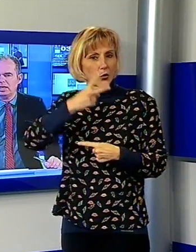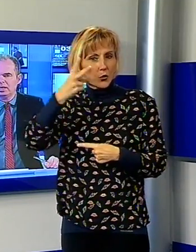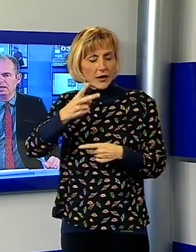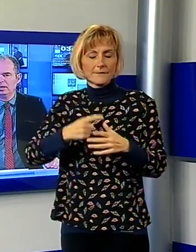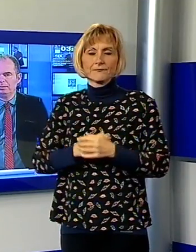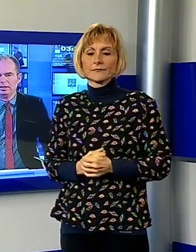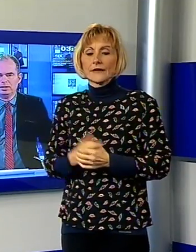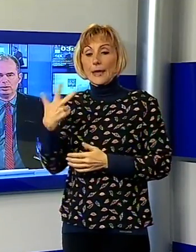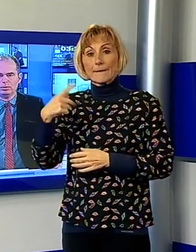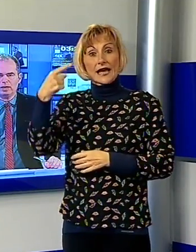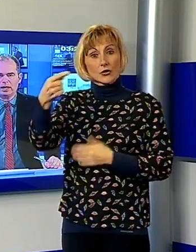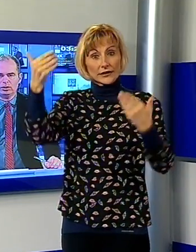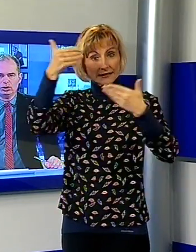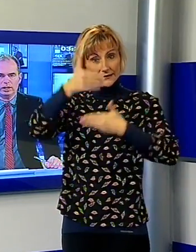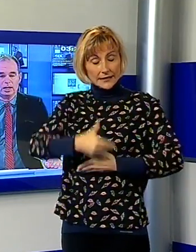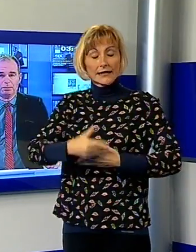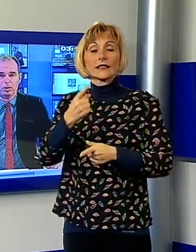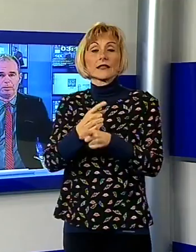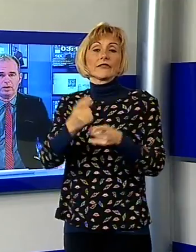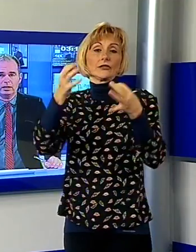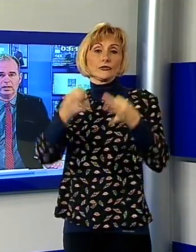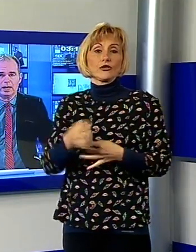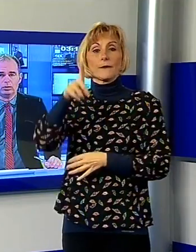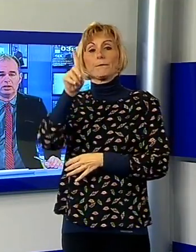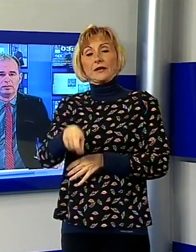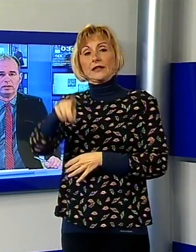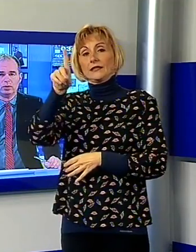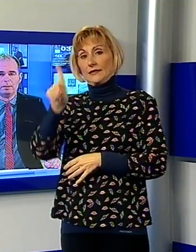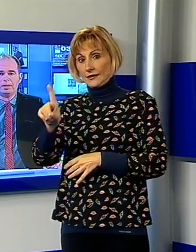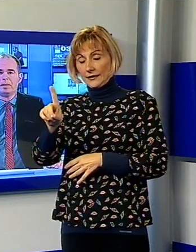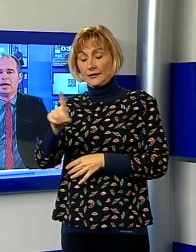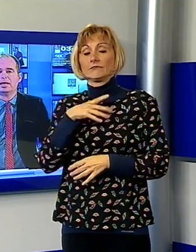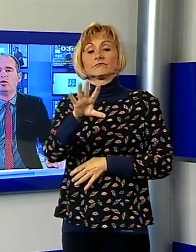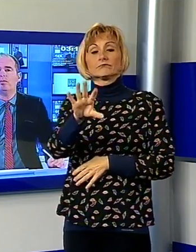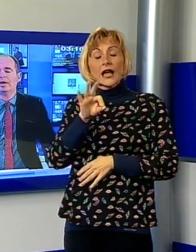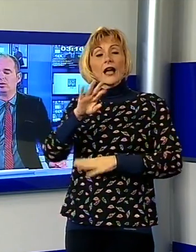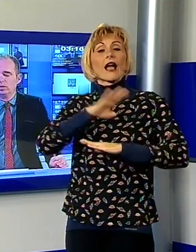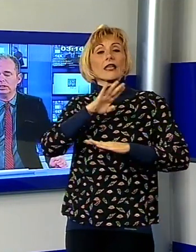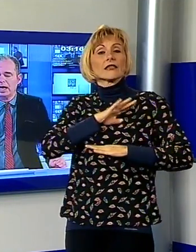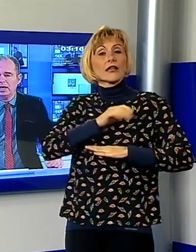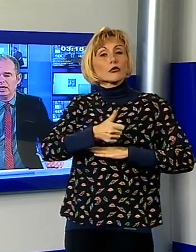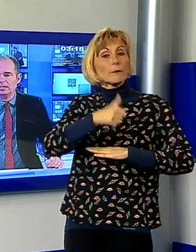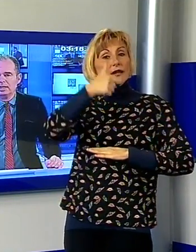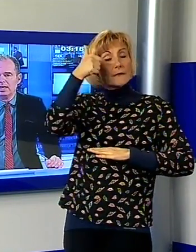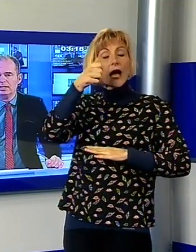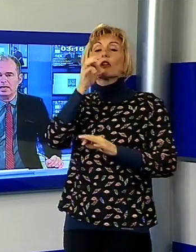il Partito Democratico sceglierà il proprio candidato attraverso le primarie o meno. Questa è la scadenza